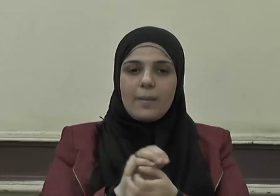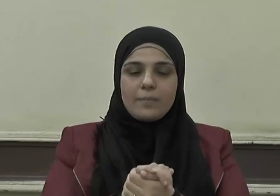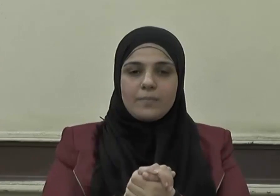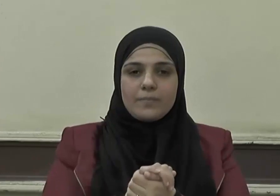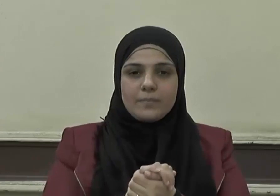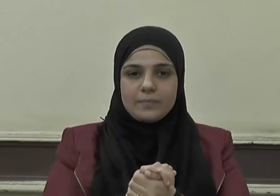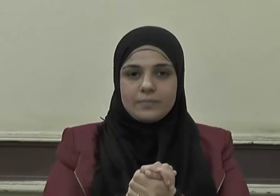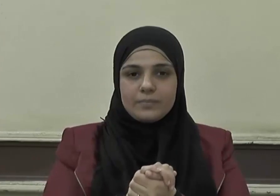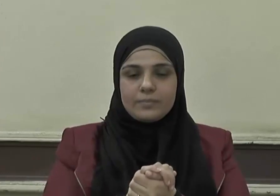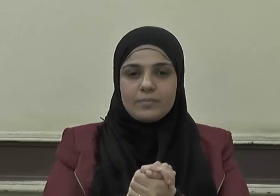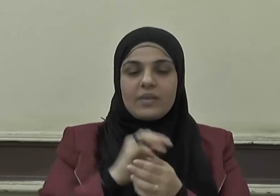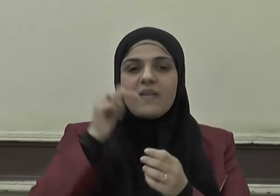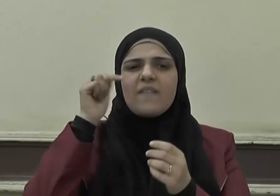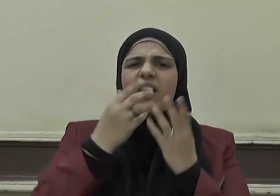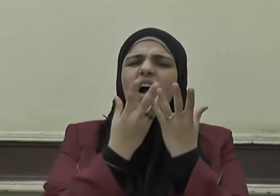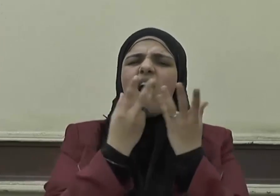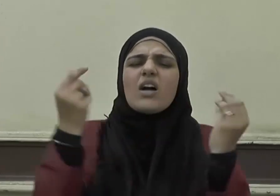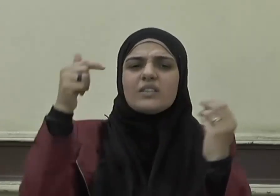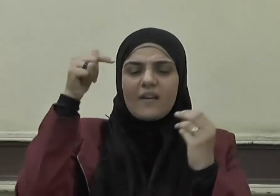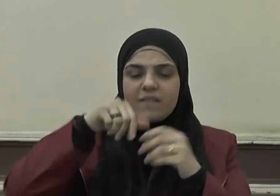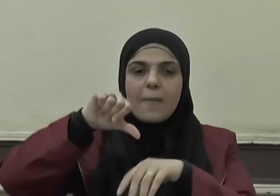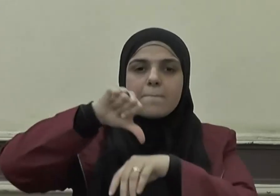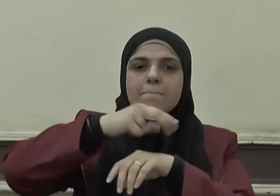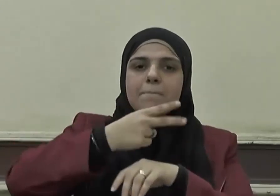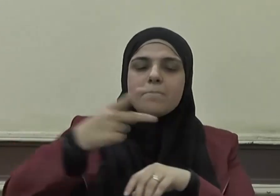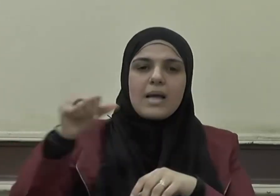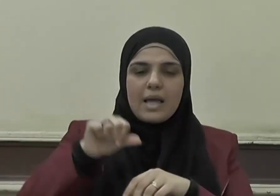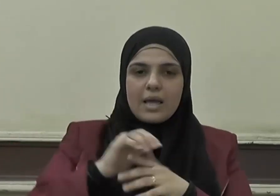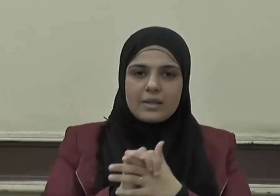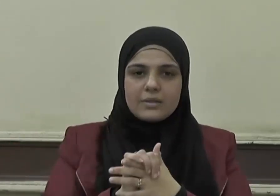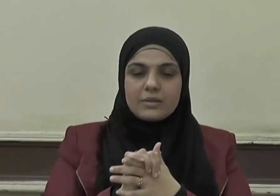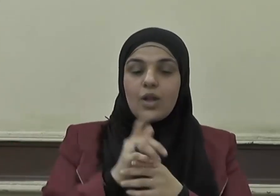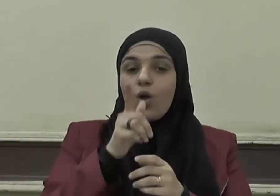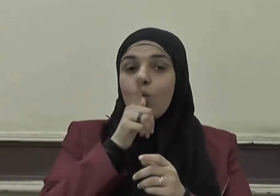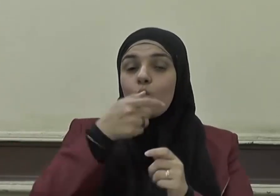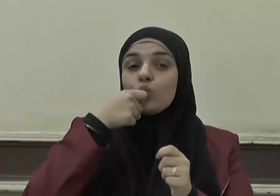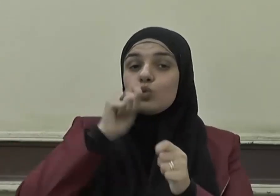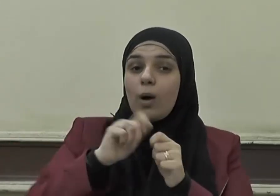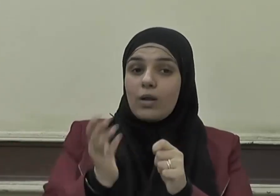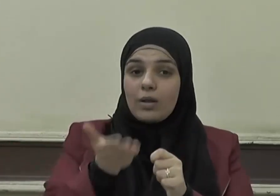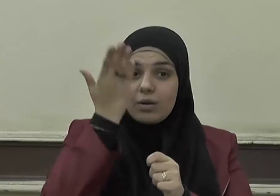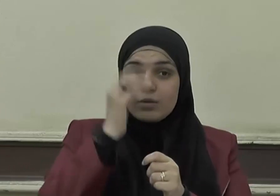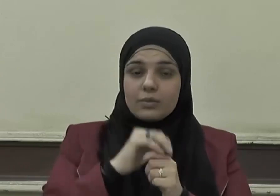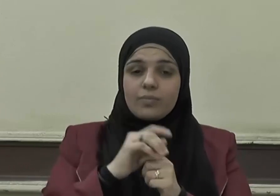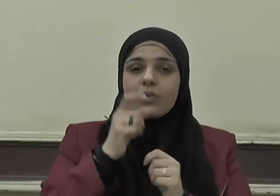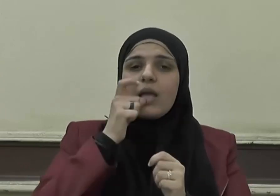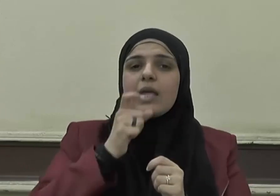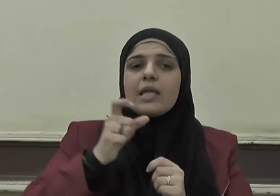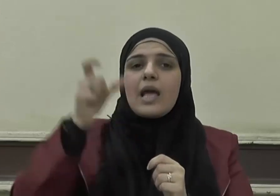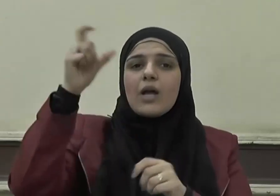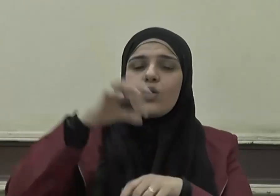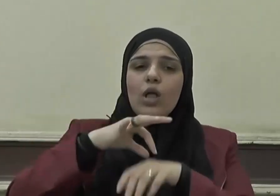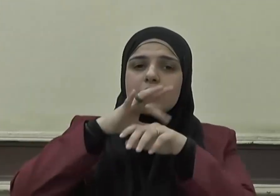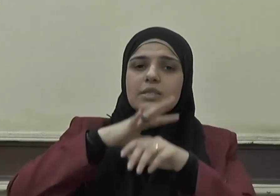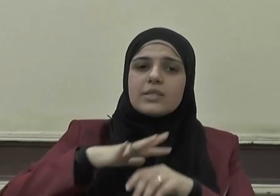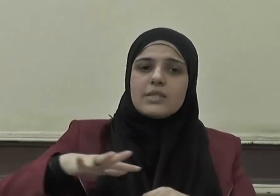في أكثر من موضع يقول سبحانه يا أيها الذين آمنوا